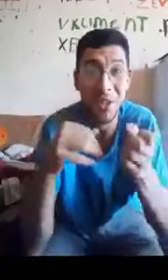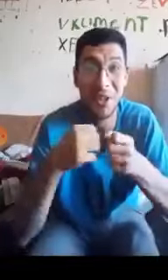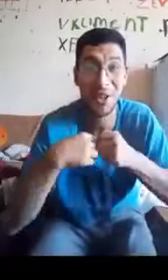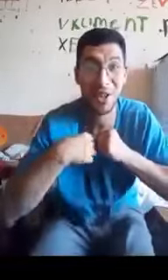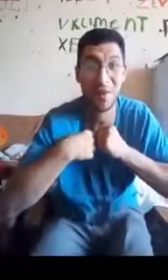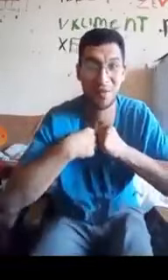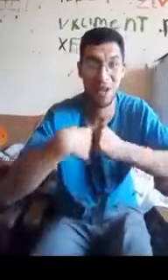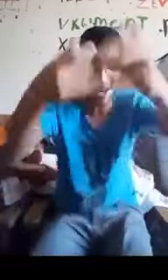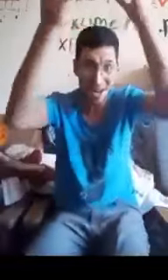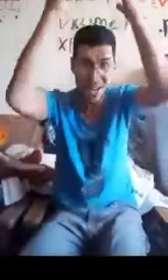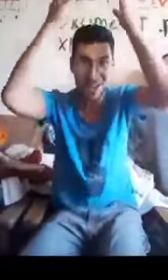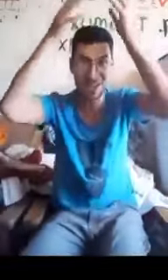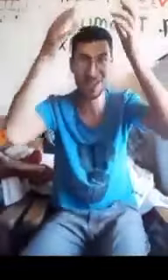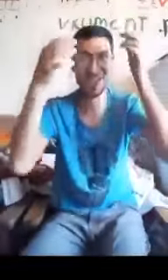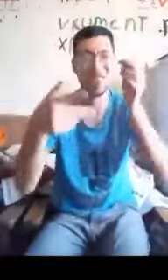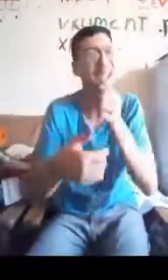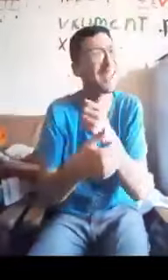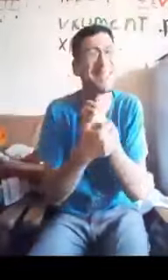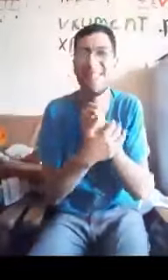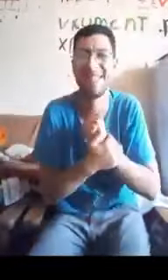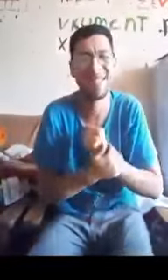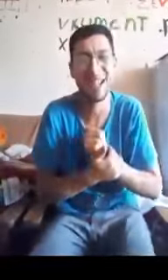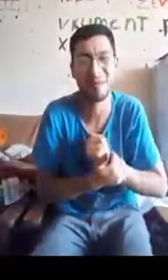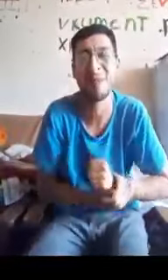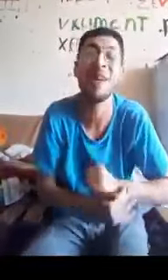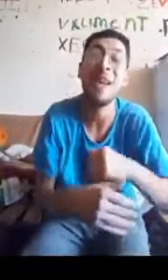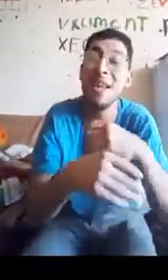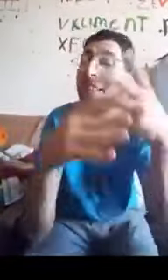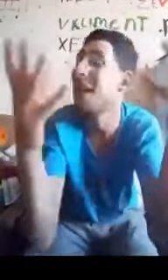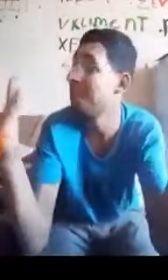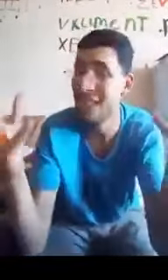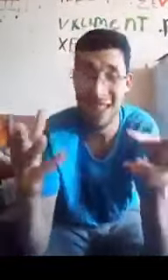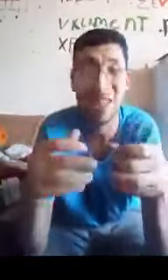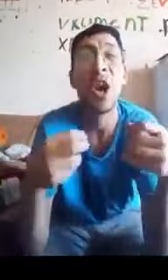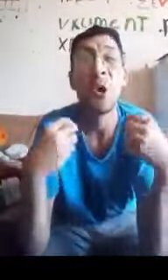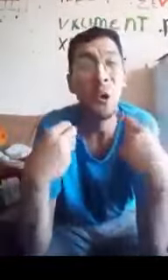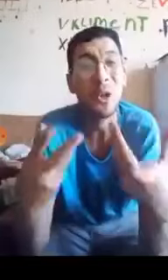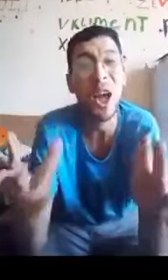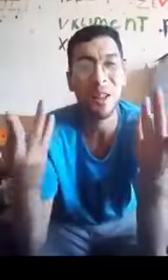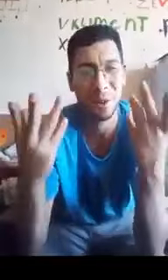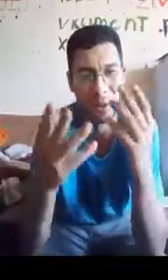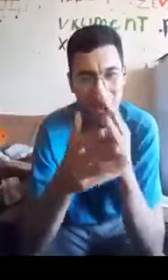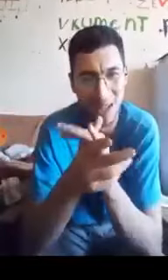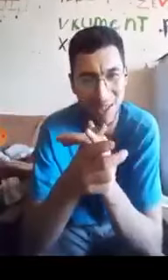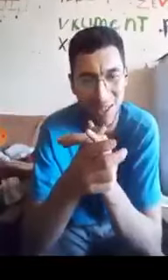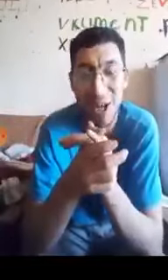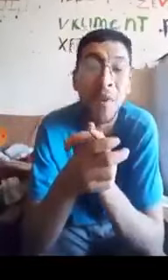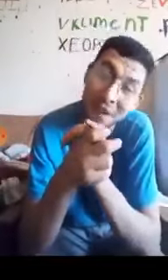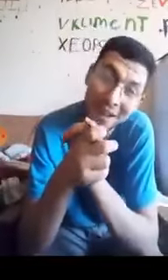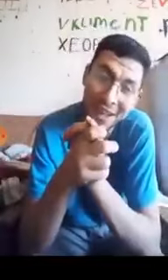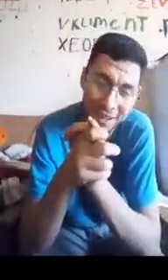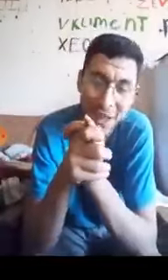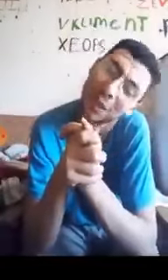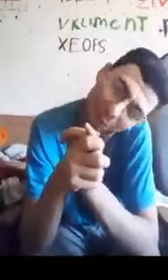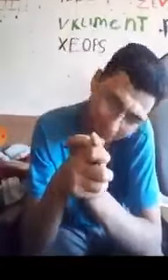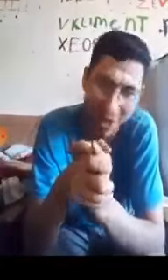deyir evren, eləyir şəxsini tətmin. Sevinir, xoşal düzəldir, vətəni tural